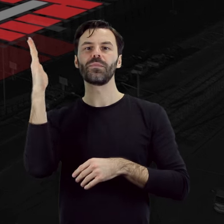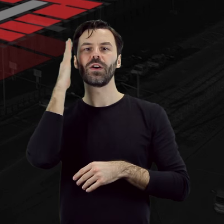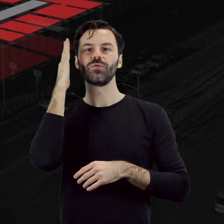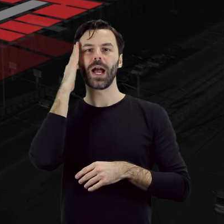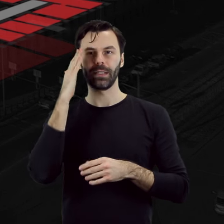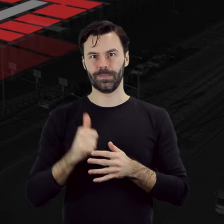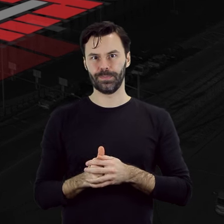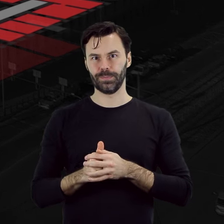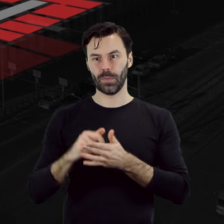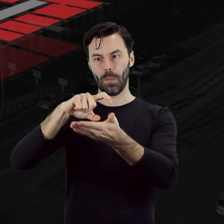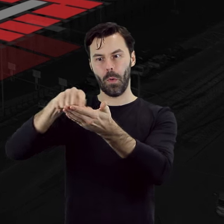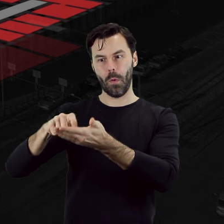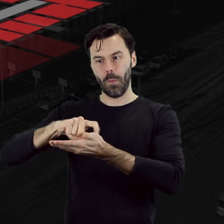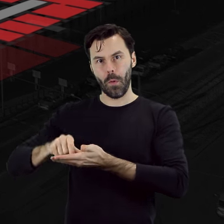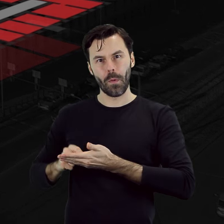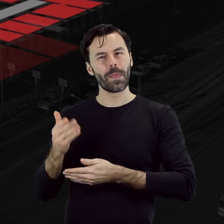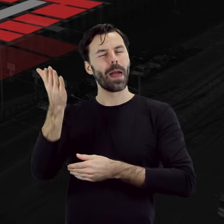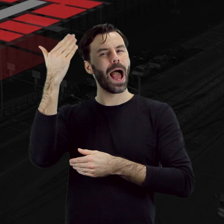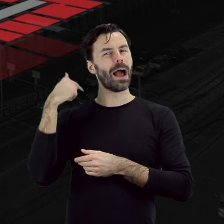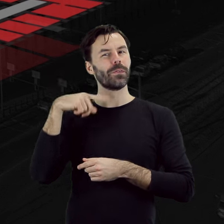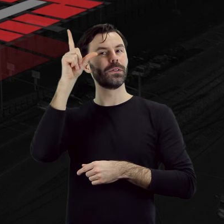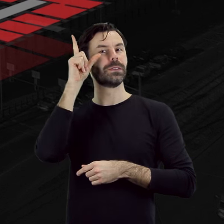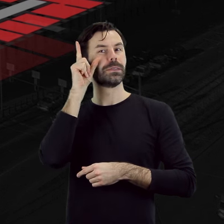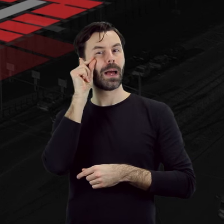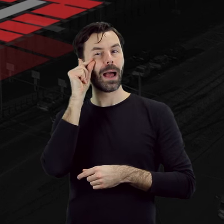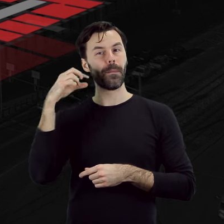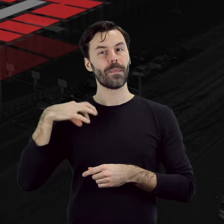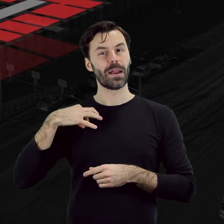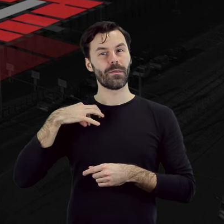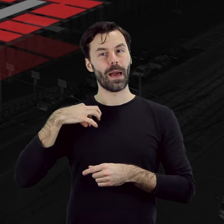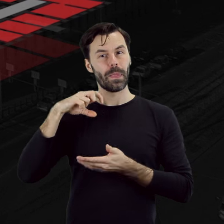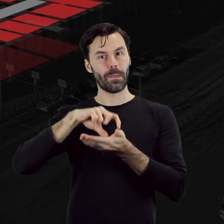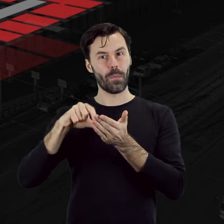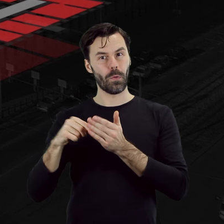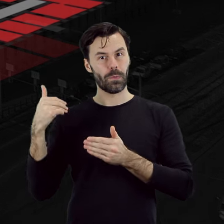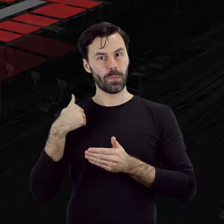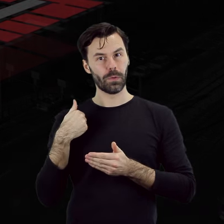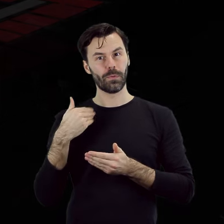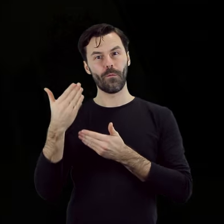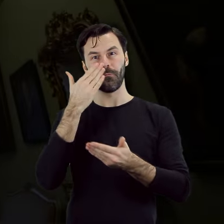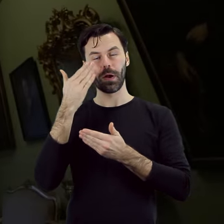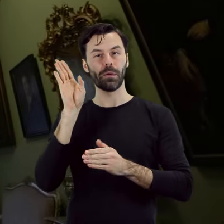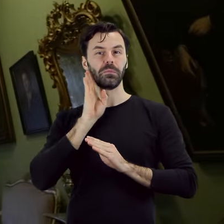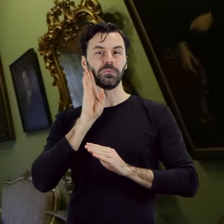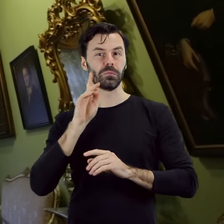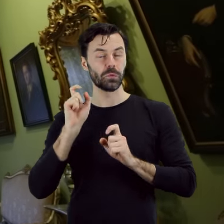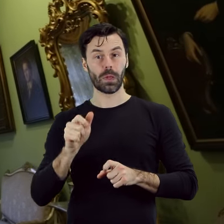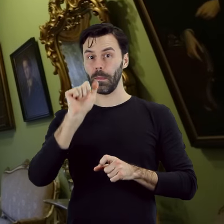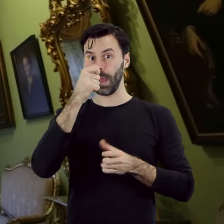Tworzą one zespół dawnych sypialni, w których zachował się godny uwagi wystrój. Pierwszym z pokoi jest